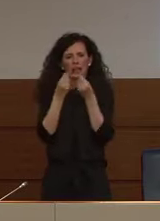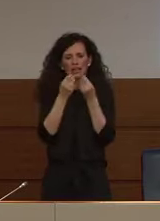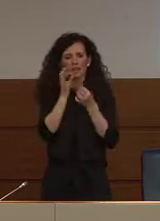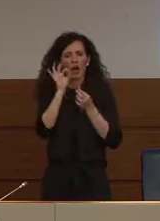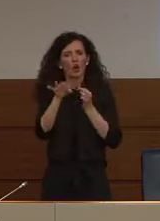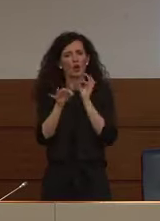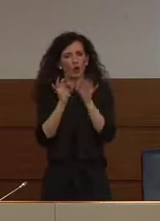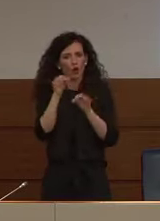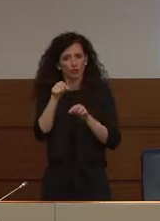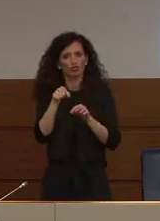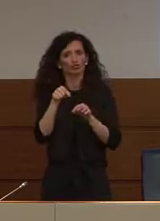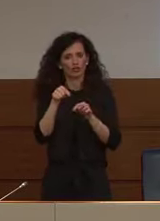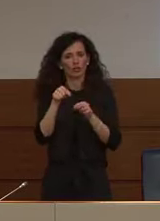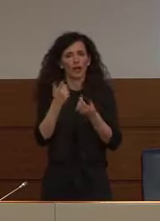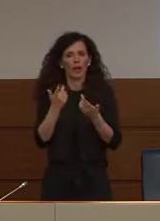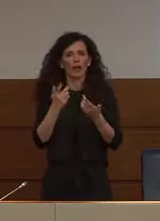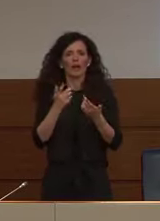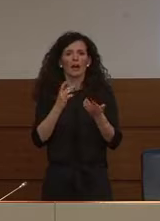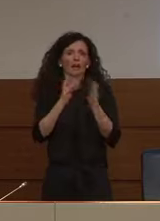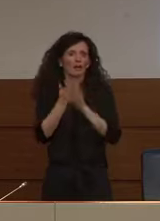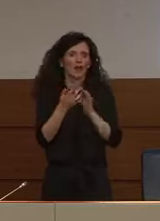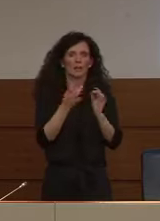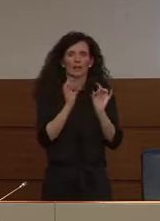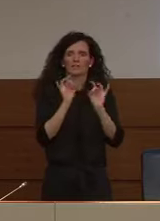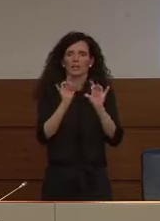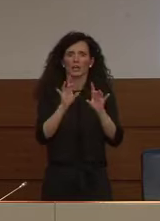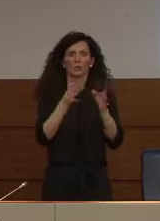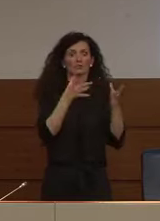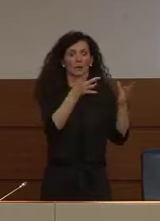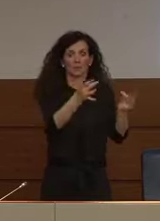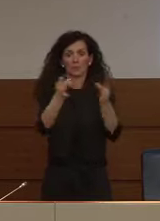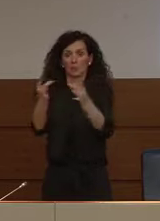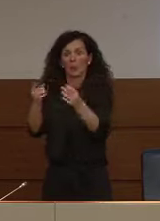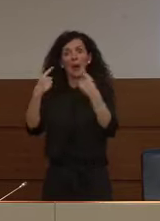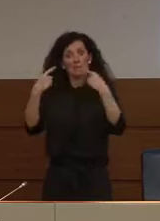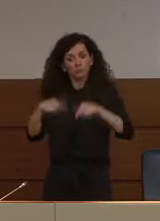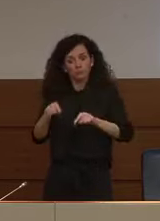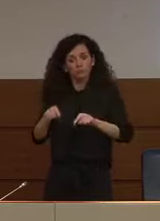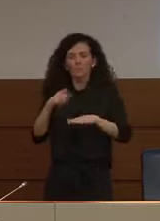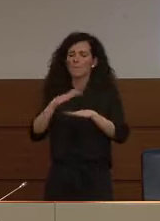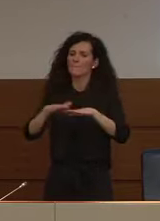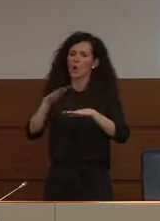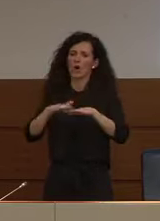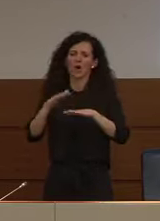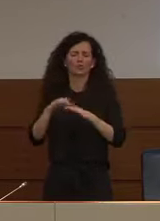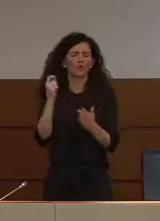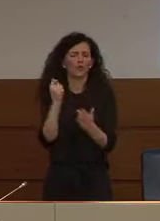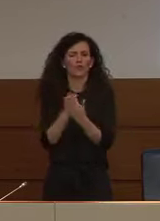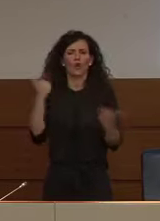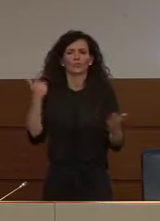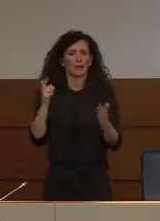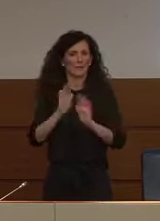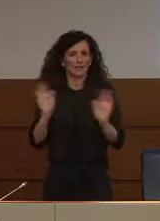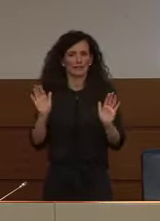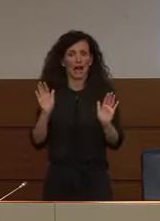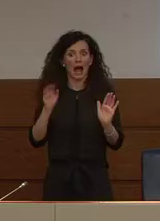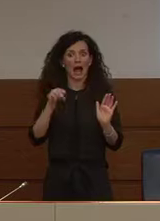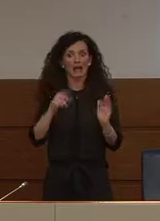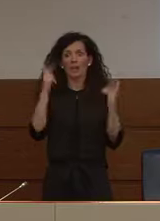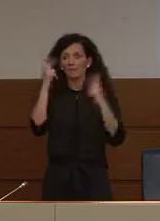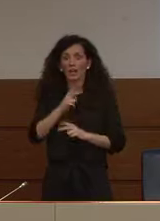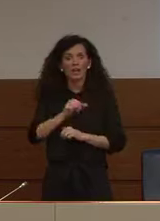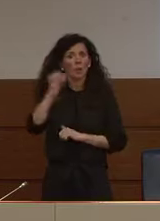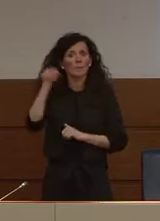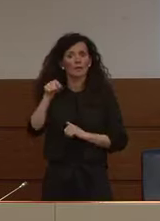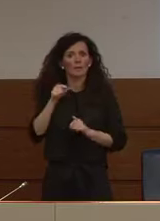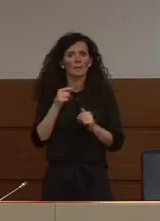del virus e questa è la modalità fondamentale di trasmissione dell